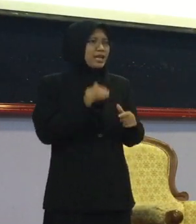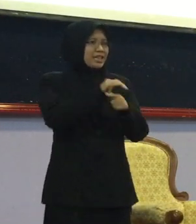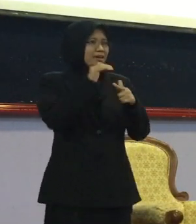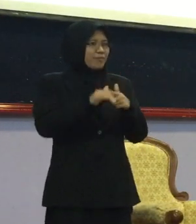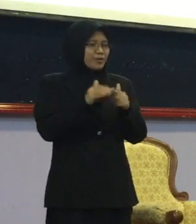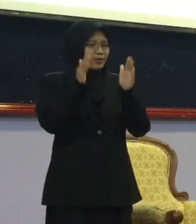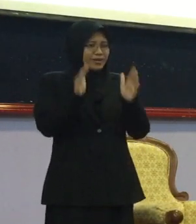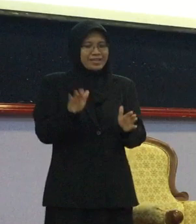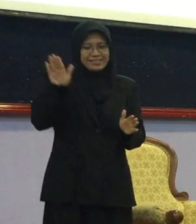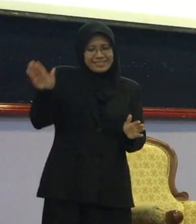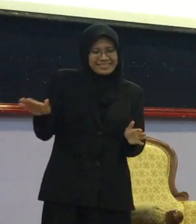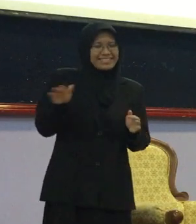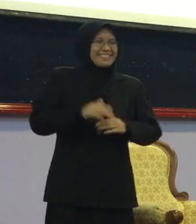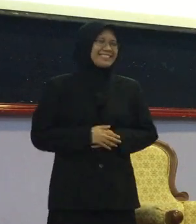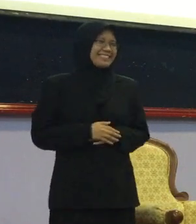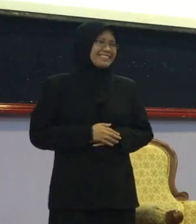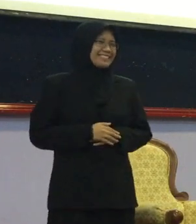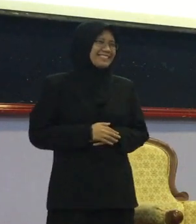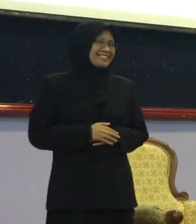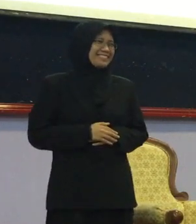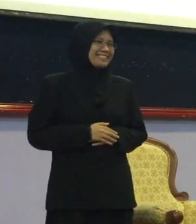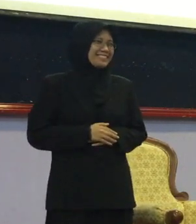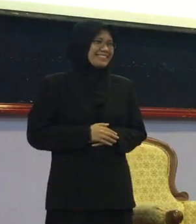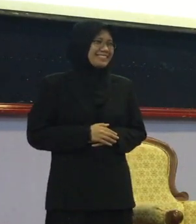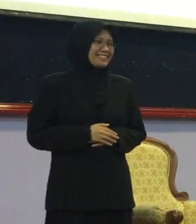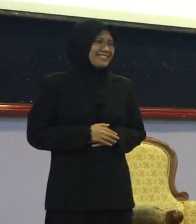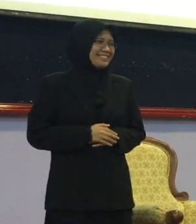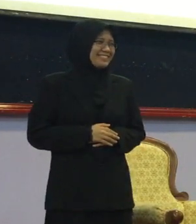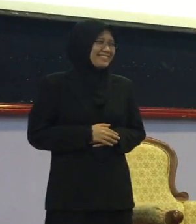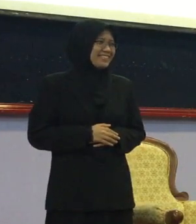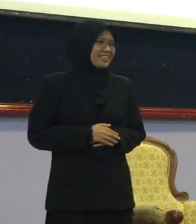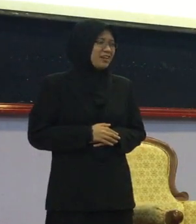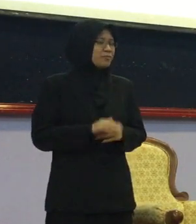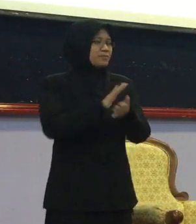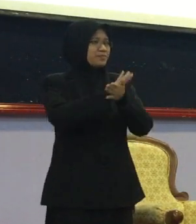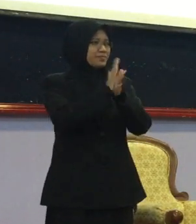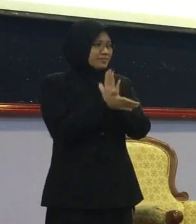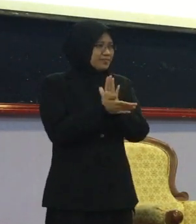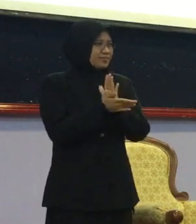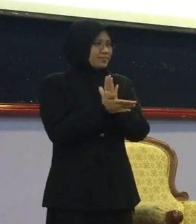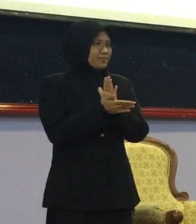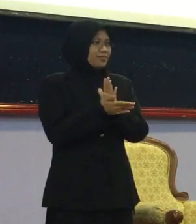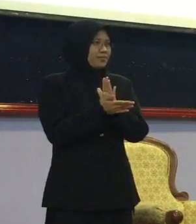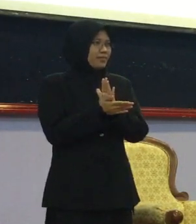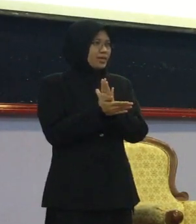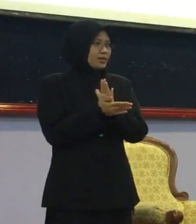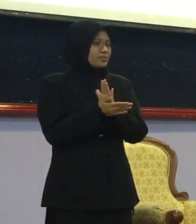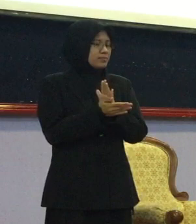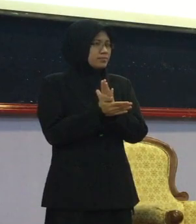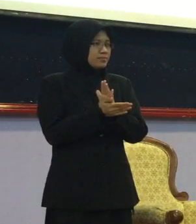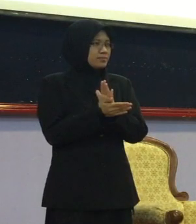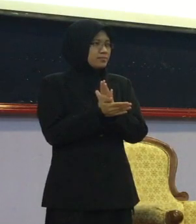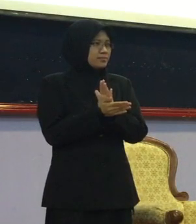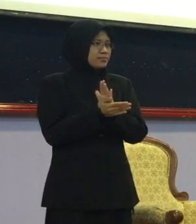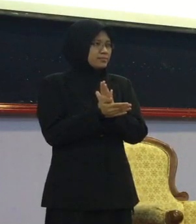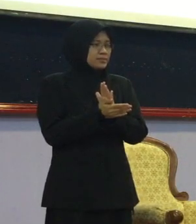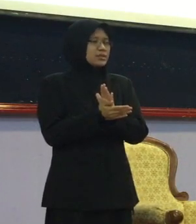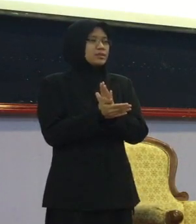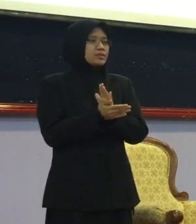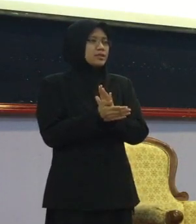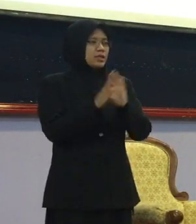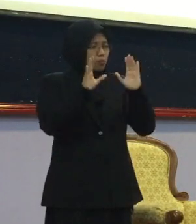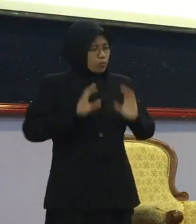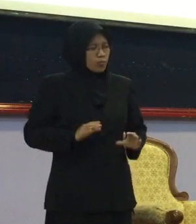Tengok marah Eh OK Jadi dalam tu lebih kurang sama Tapi mungkin approach Dia berbeza